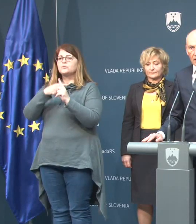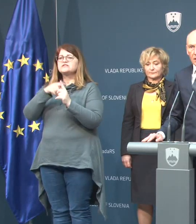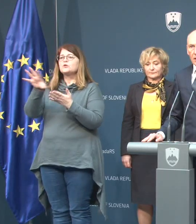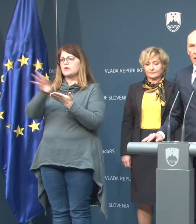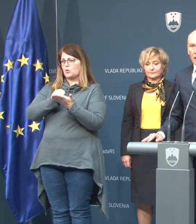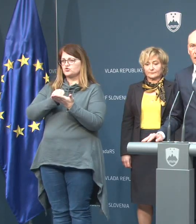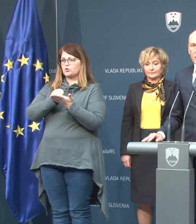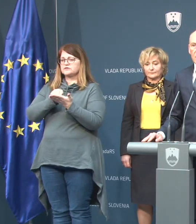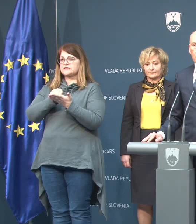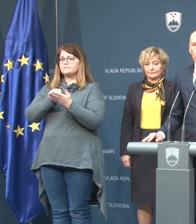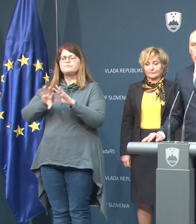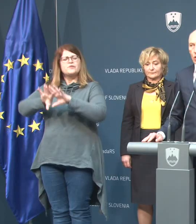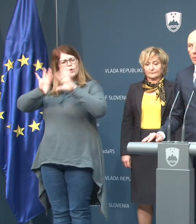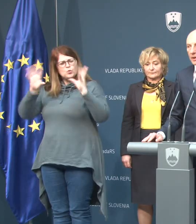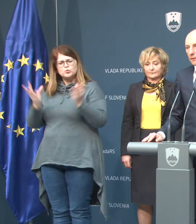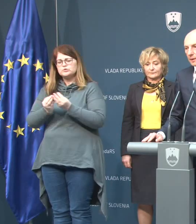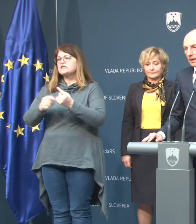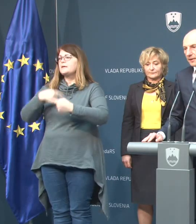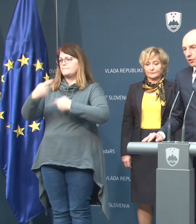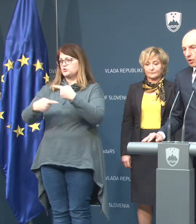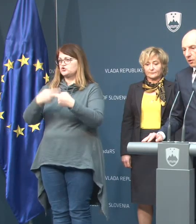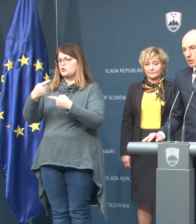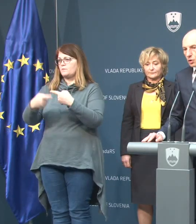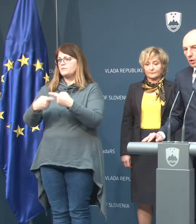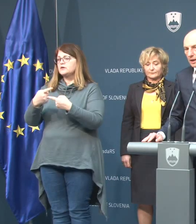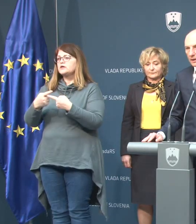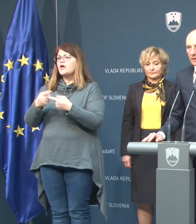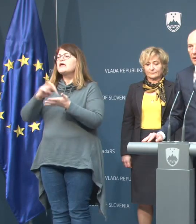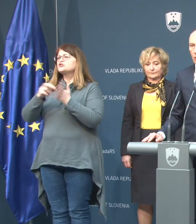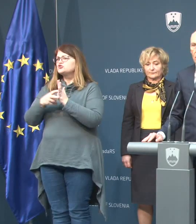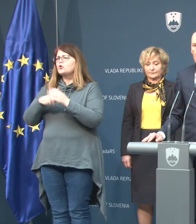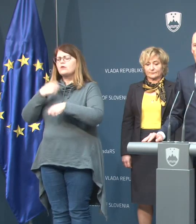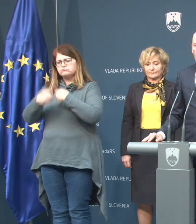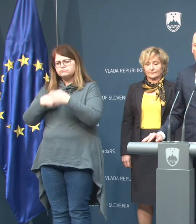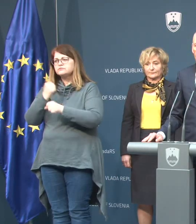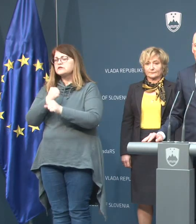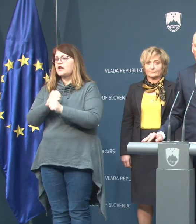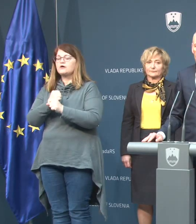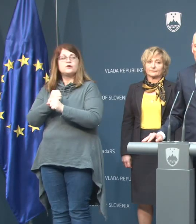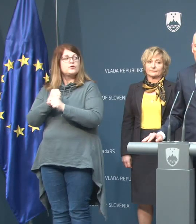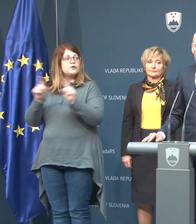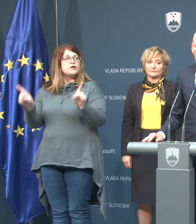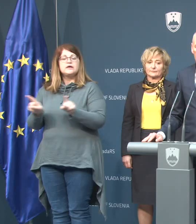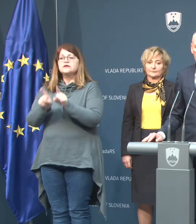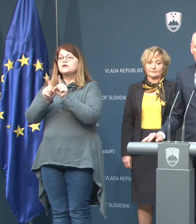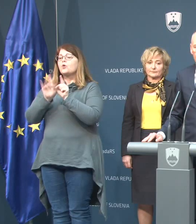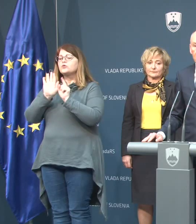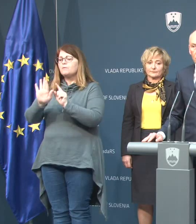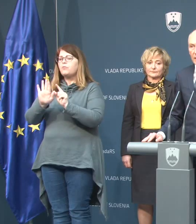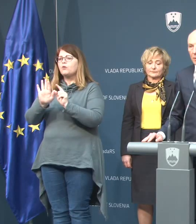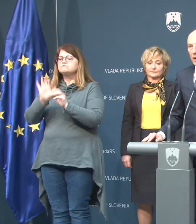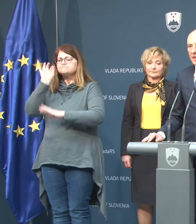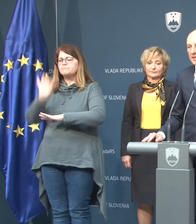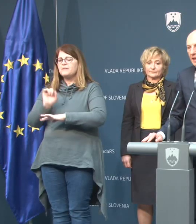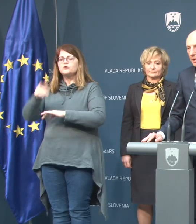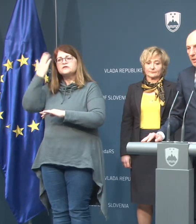vzorca. Vsi postopki tečejo, stroka je na delu, tako da scenariji, ki